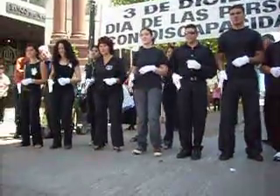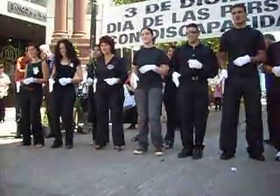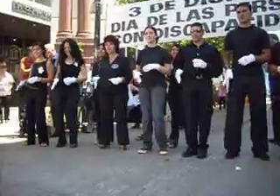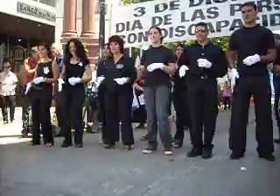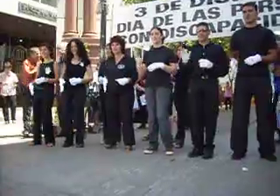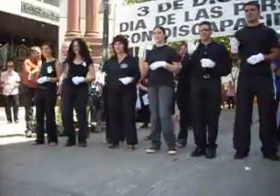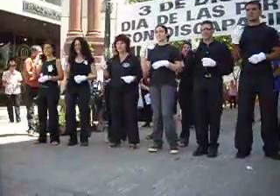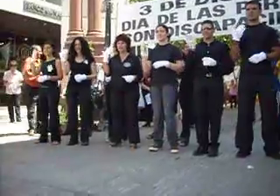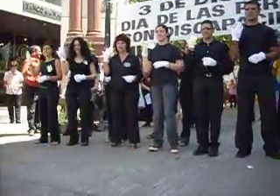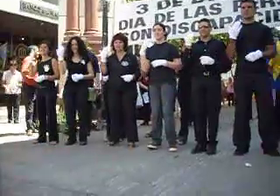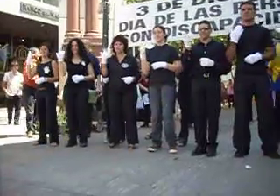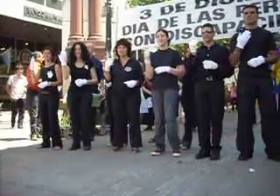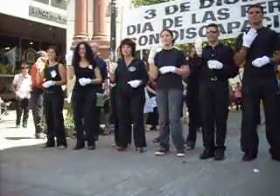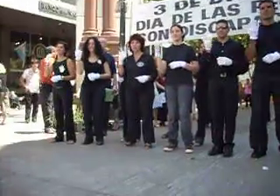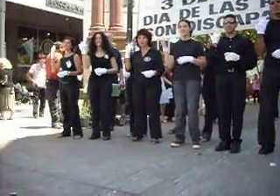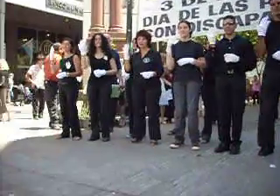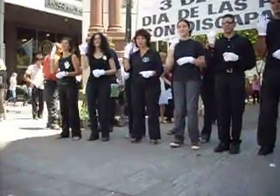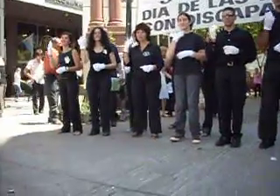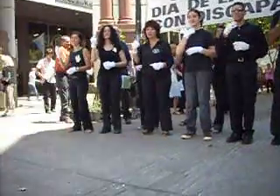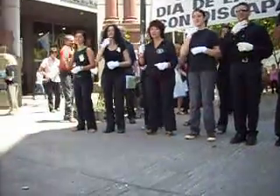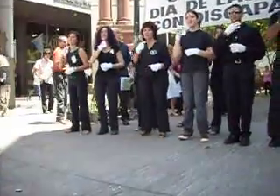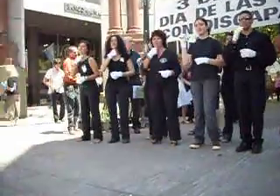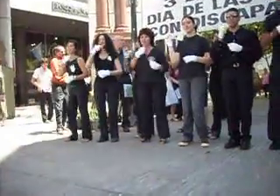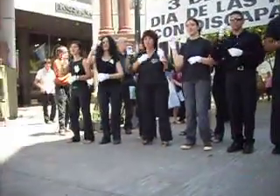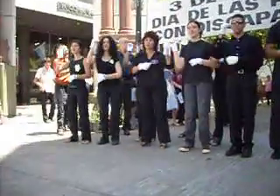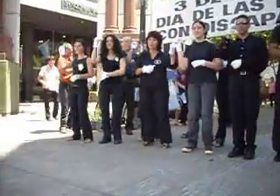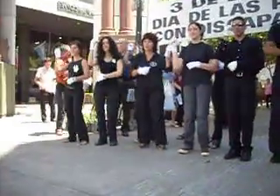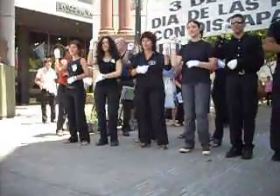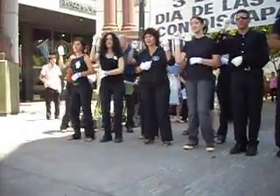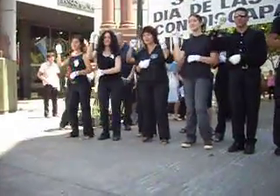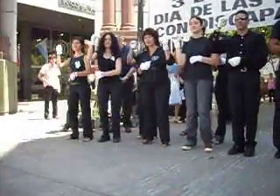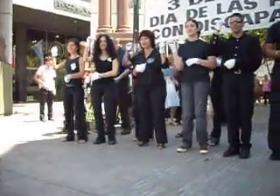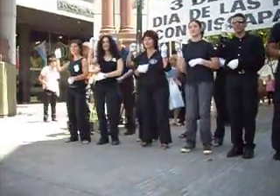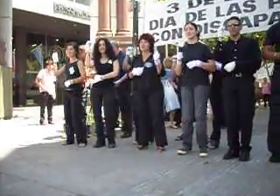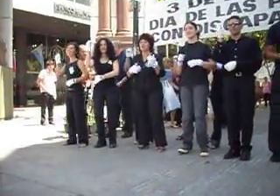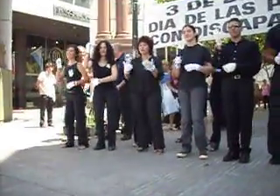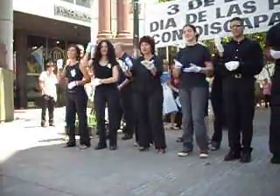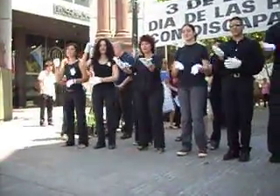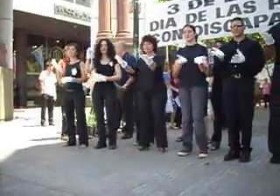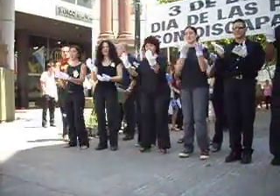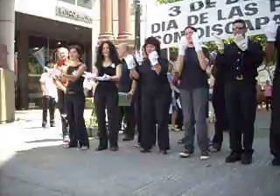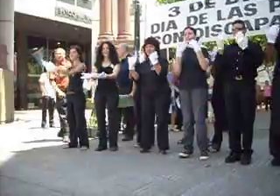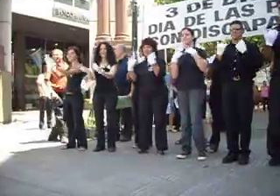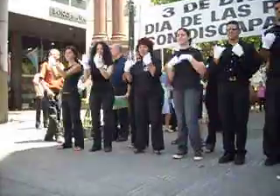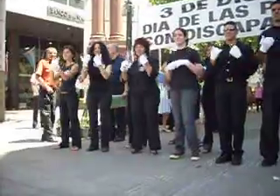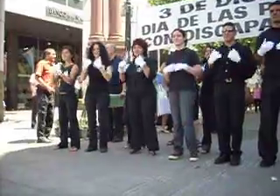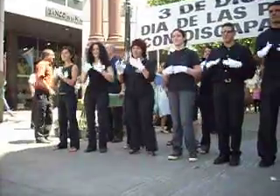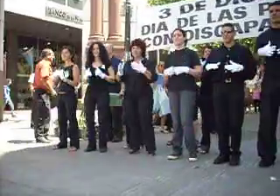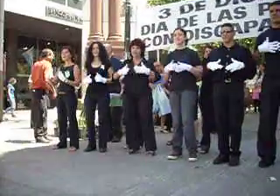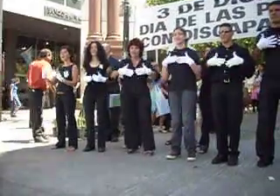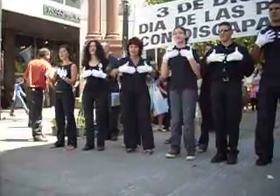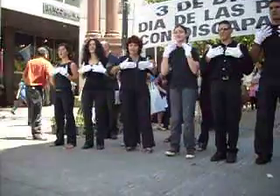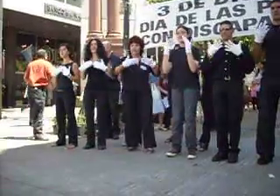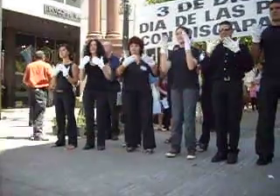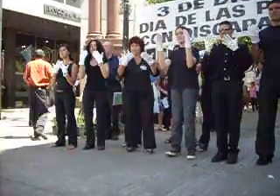Quiero tener ritmo que venga del alma,